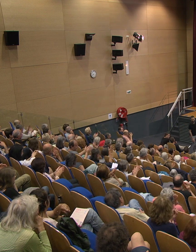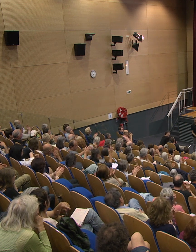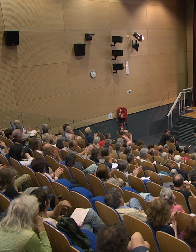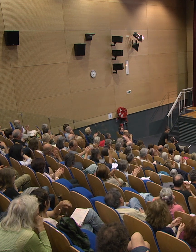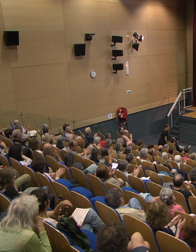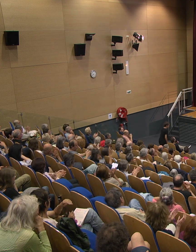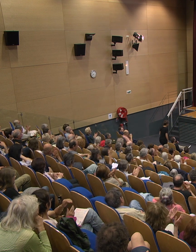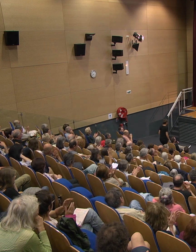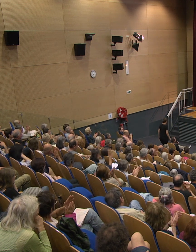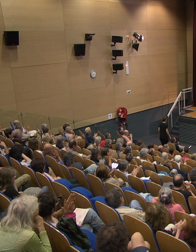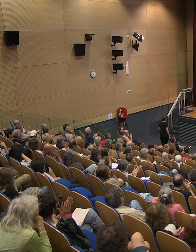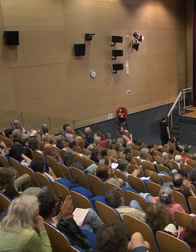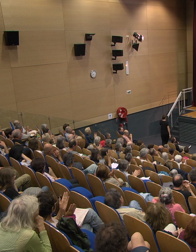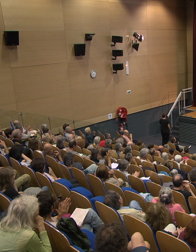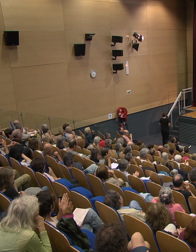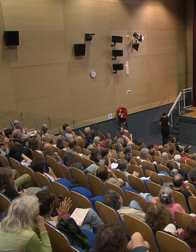la fumée de la cigarette ou autre.